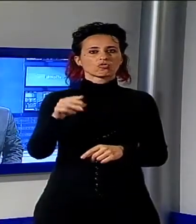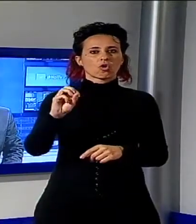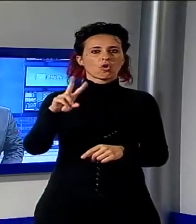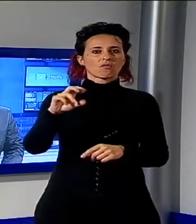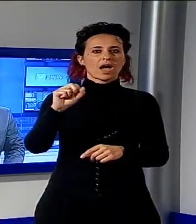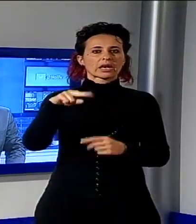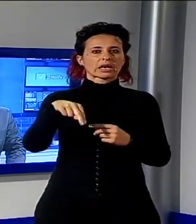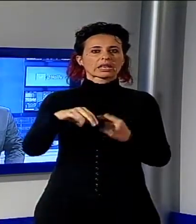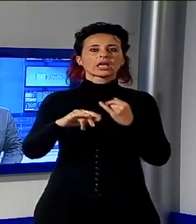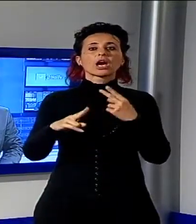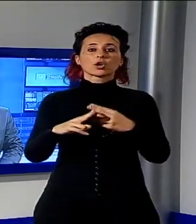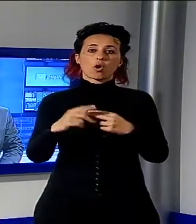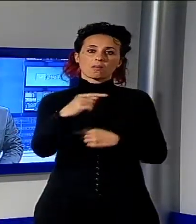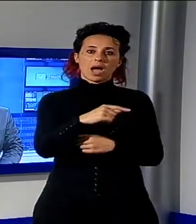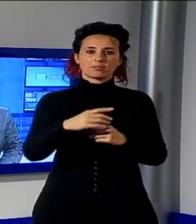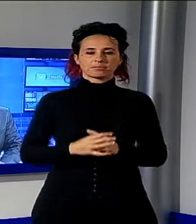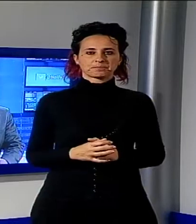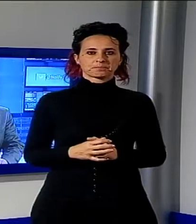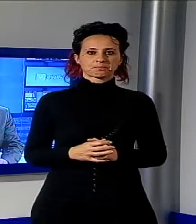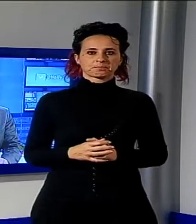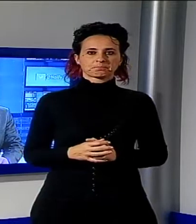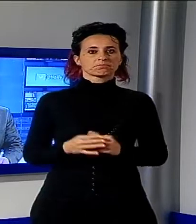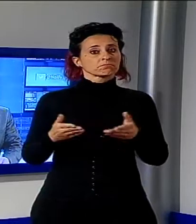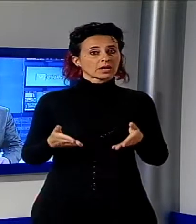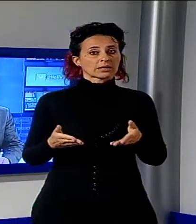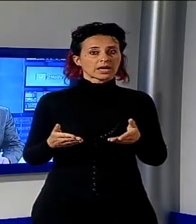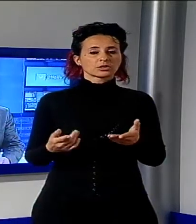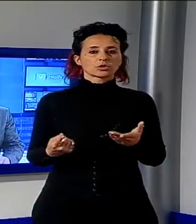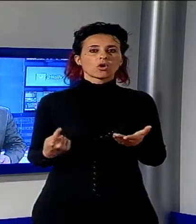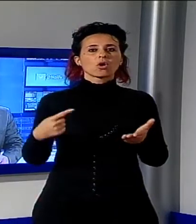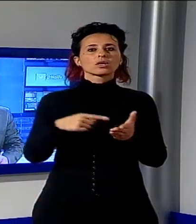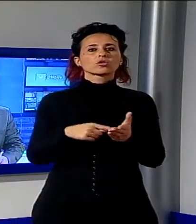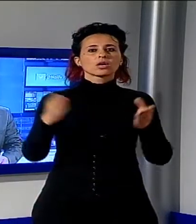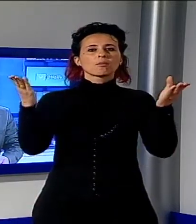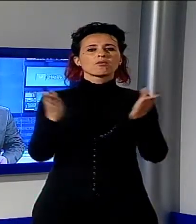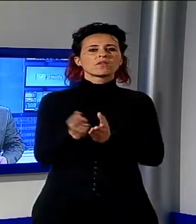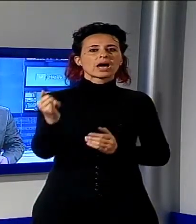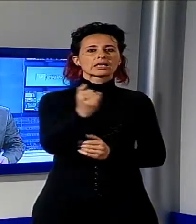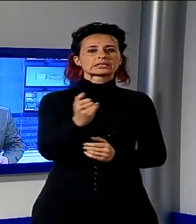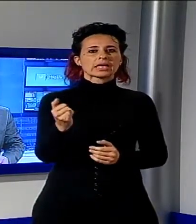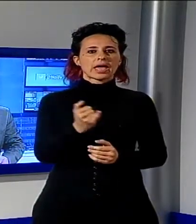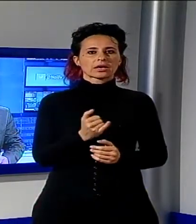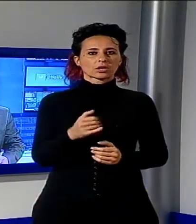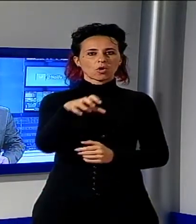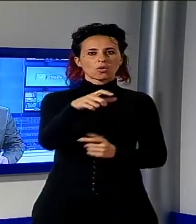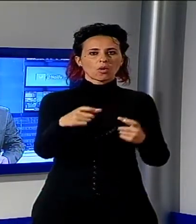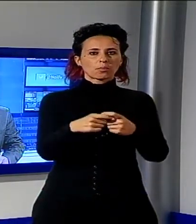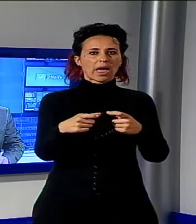Adesso ci spostiamo di nuovo in Valle del Serchio e andiamo a Fornaci di Barga per il